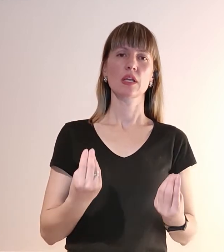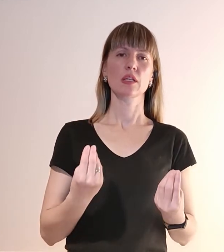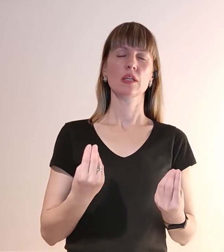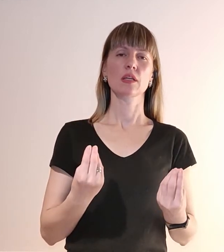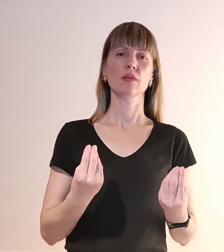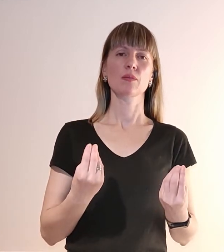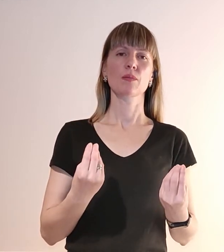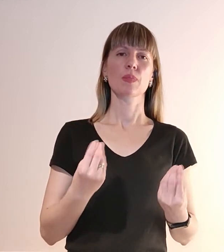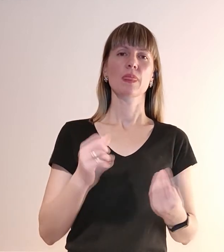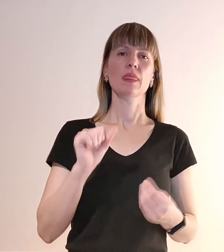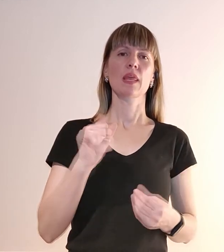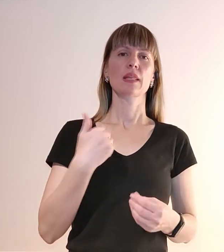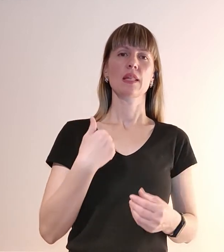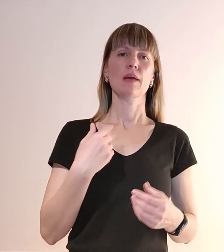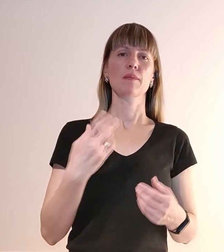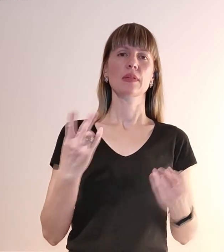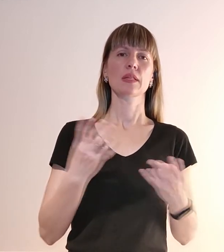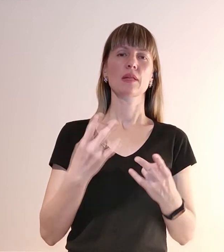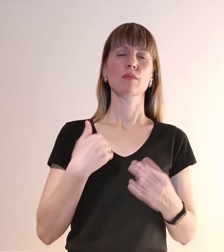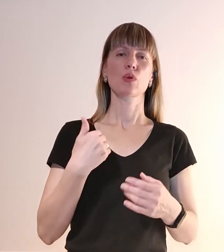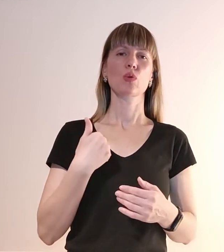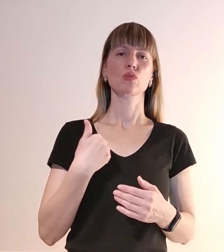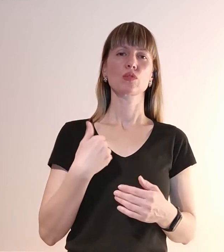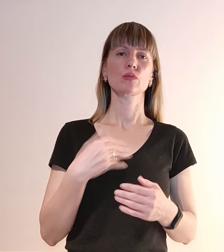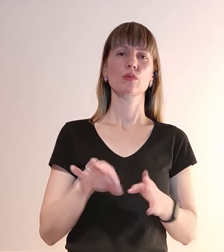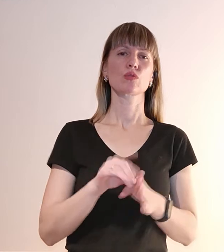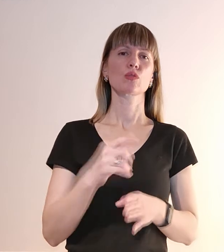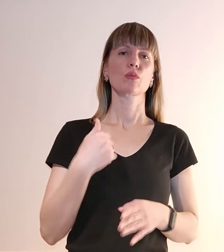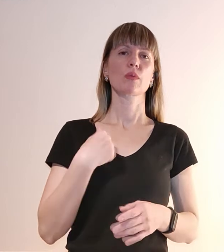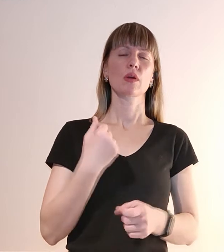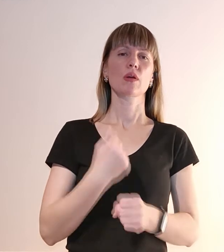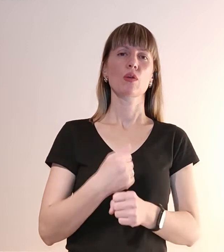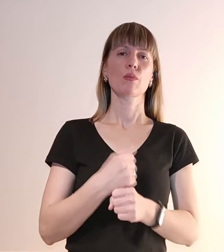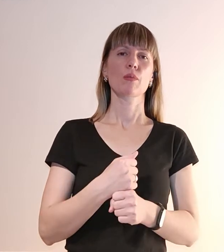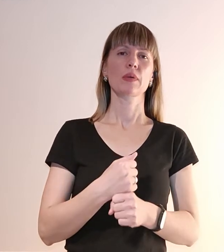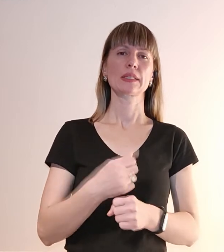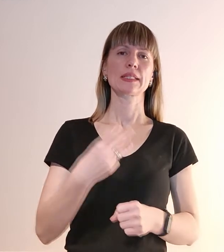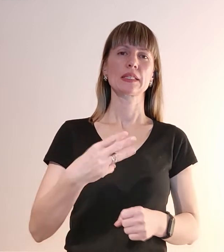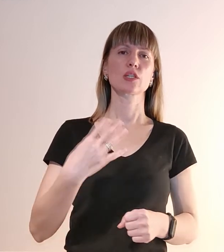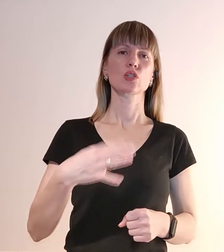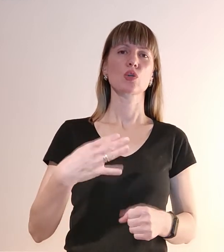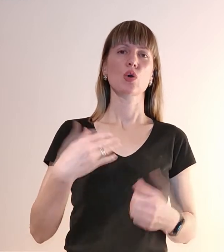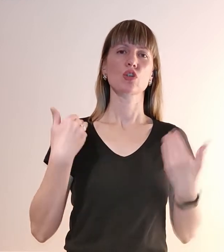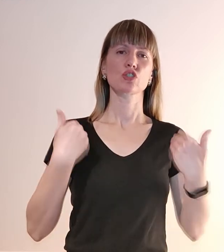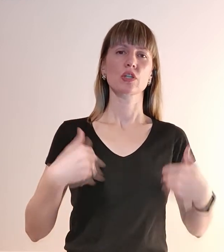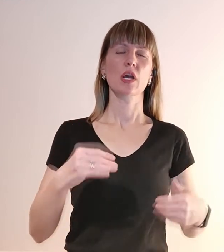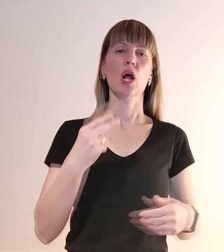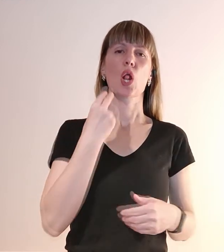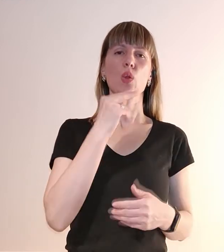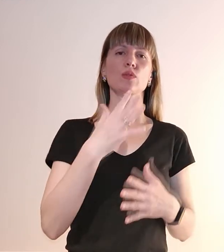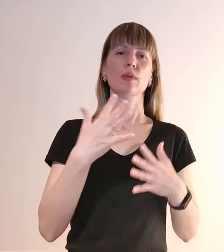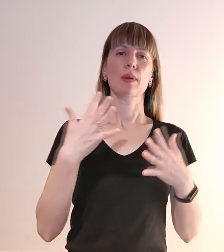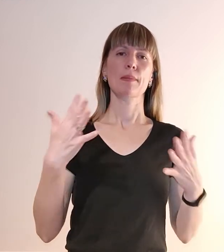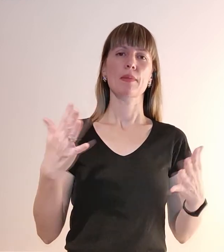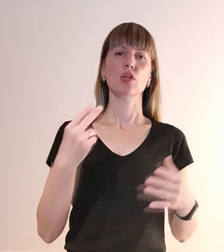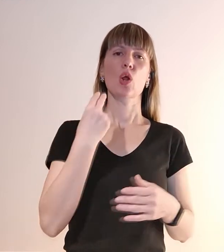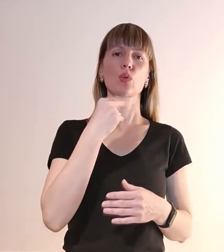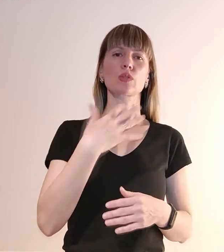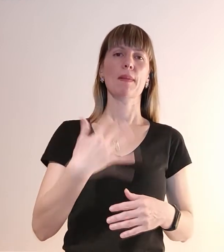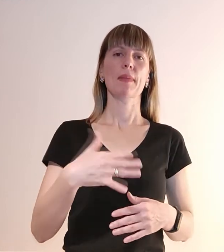А нам їх треба, ми хочемо вийти, щоб ми їх могли робити хоча б 30-40 жилетів, а краще більше, краще 50 на день.